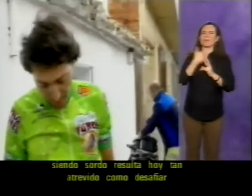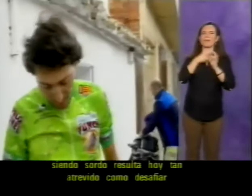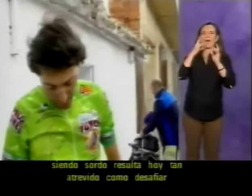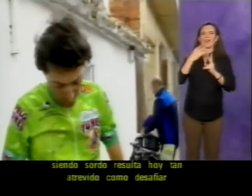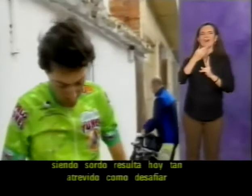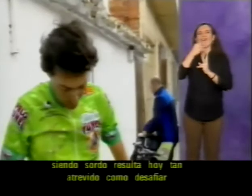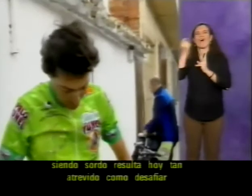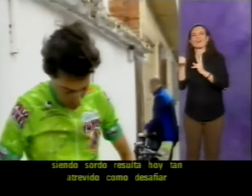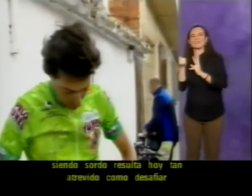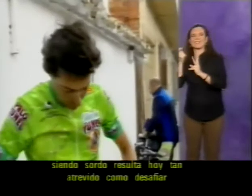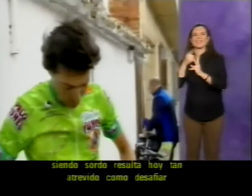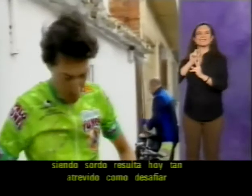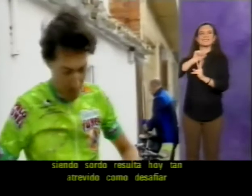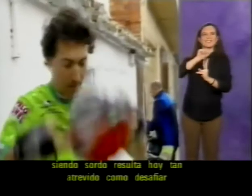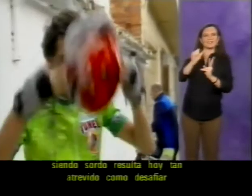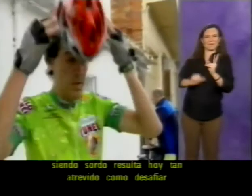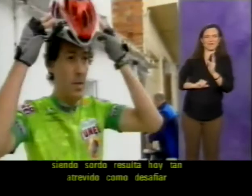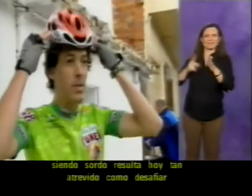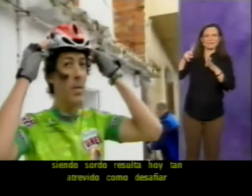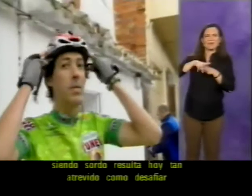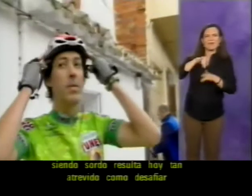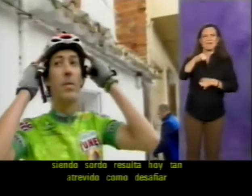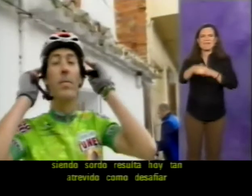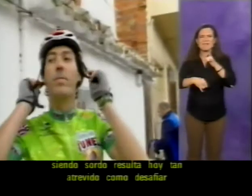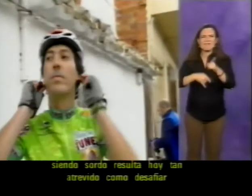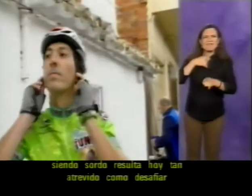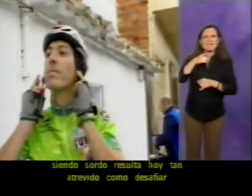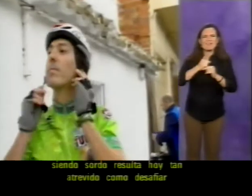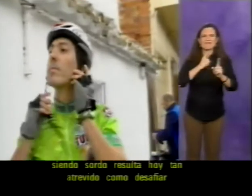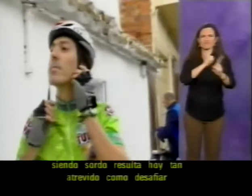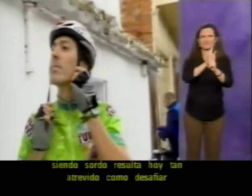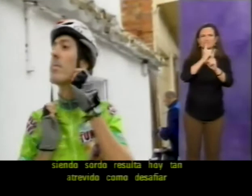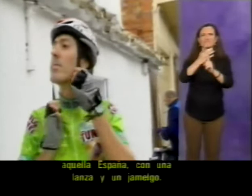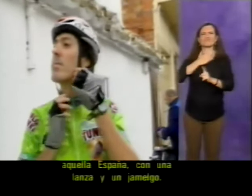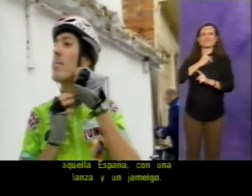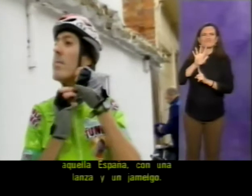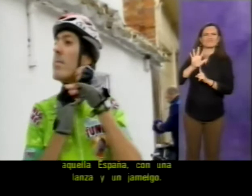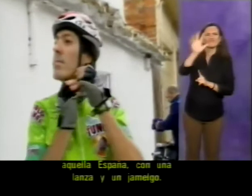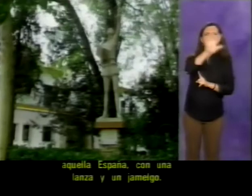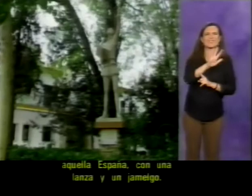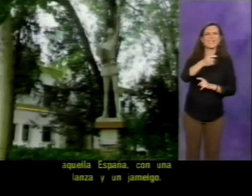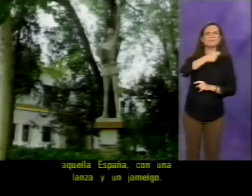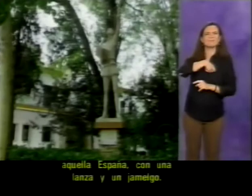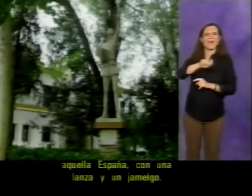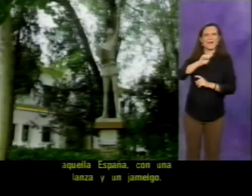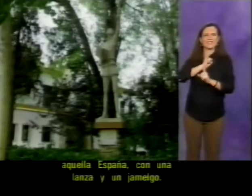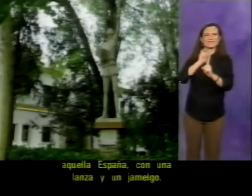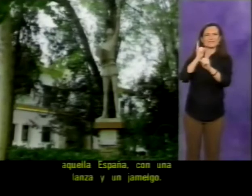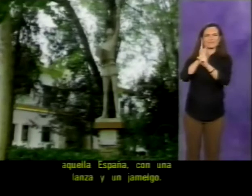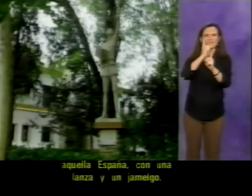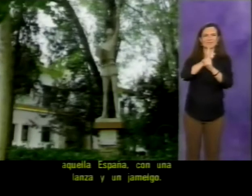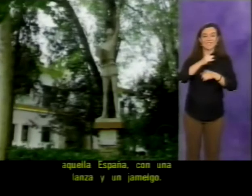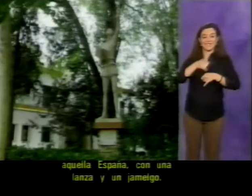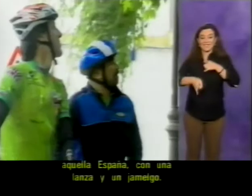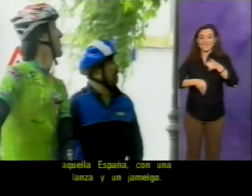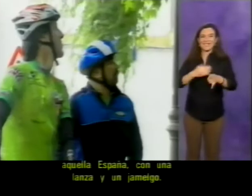resulta hoy tan atrevido como desafiar a aquella España con una lanza y un jamelgo.